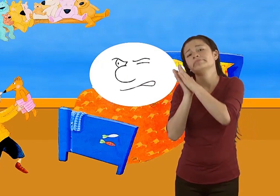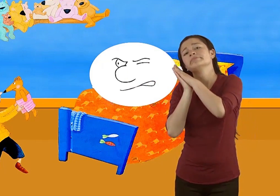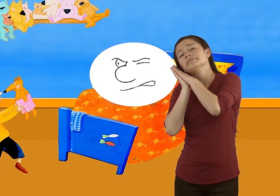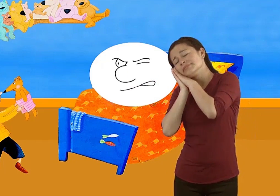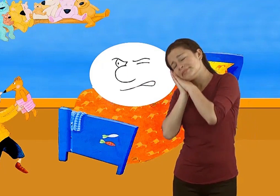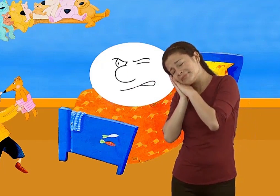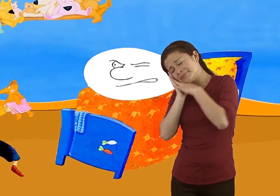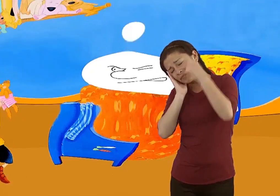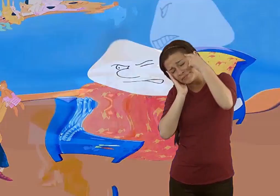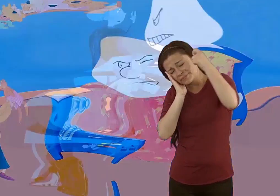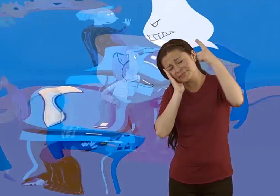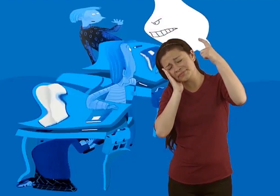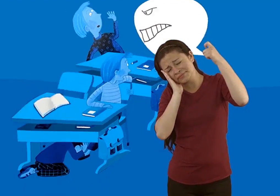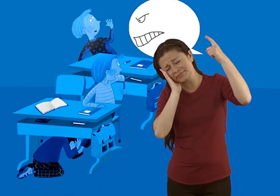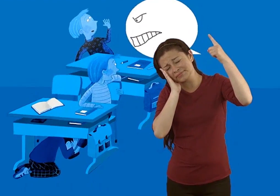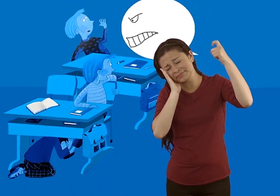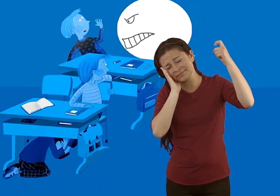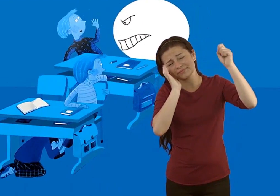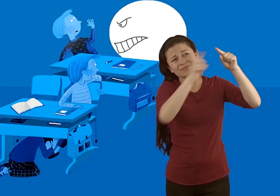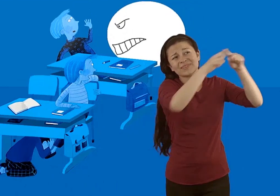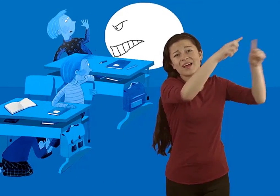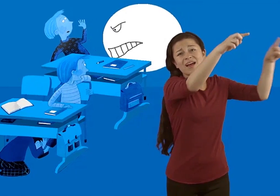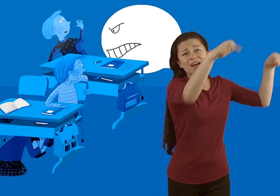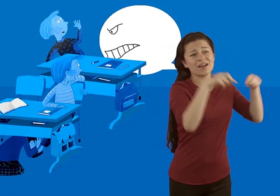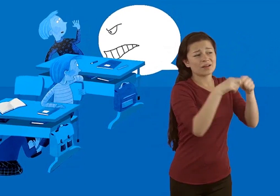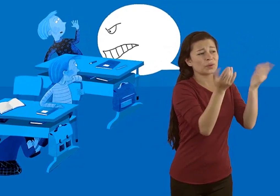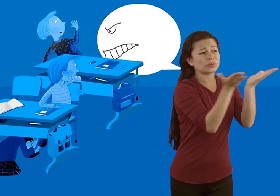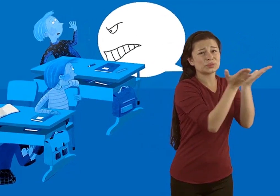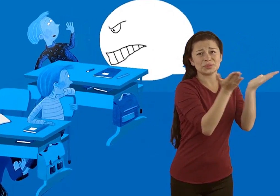noche que todos en el colegio lo miraban y decían esa extraña palabra.